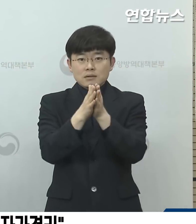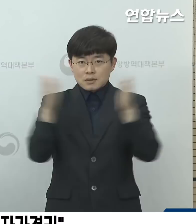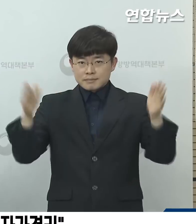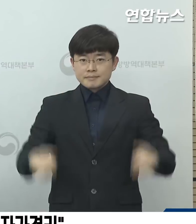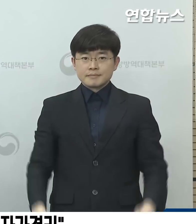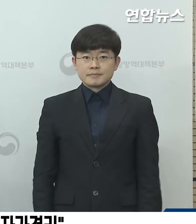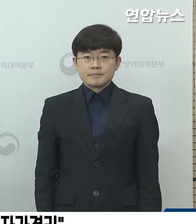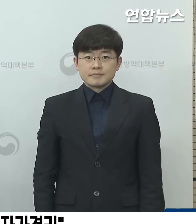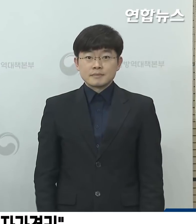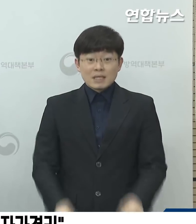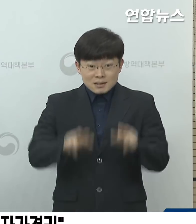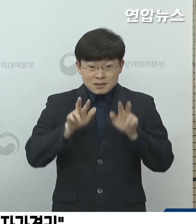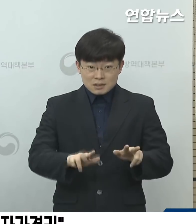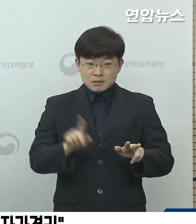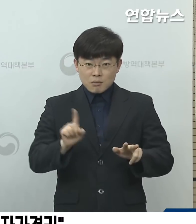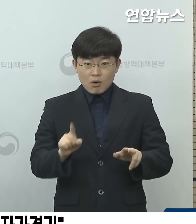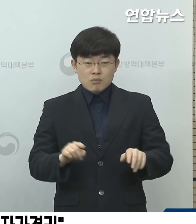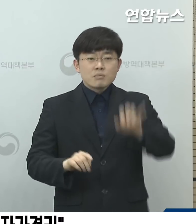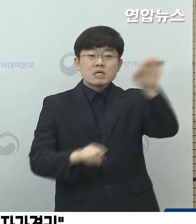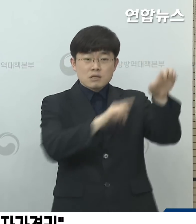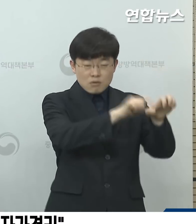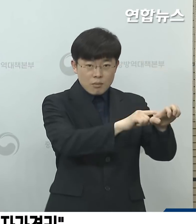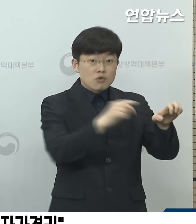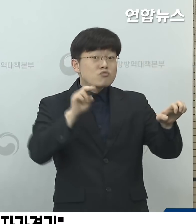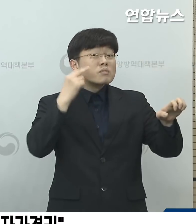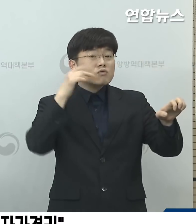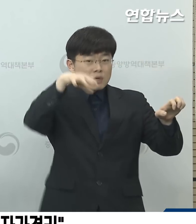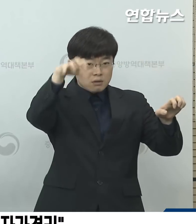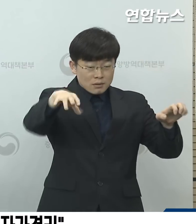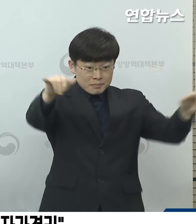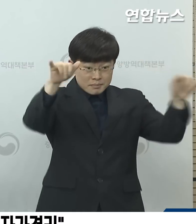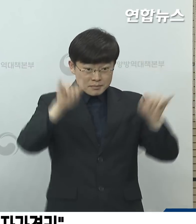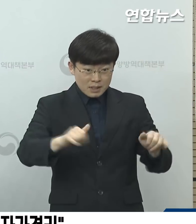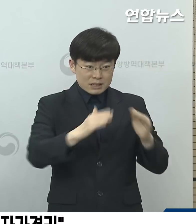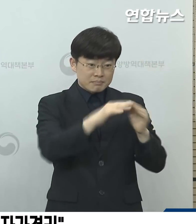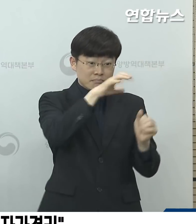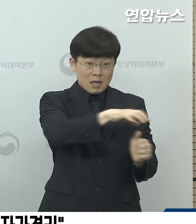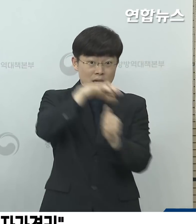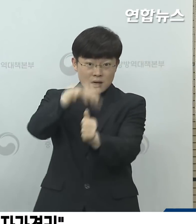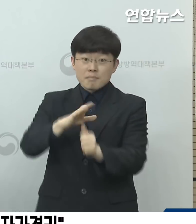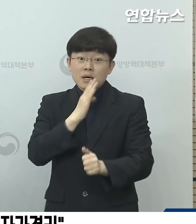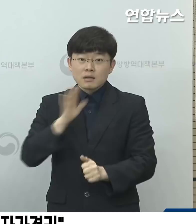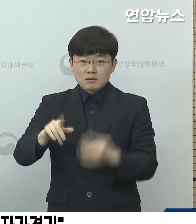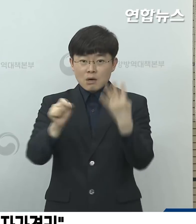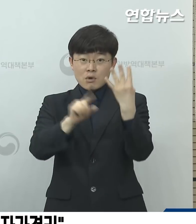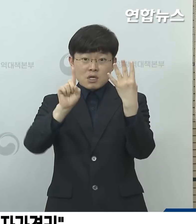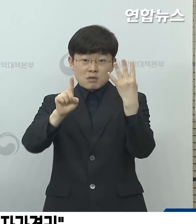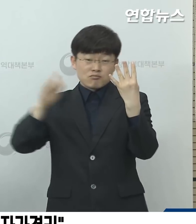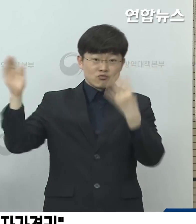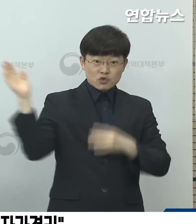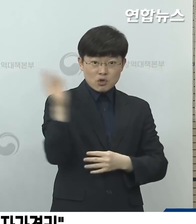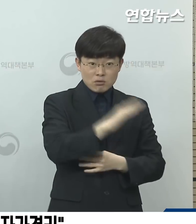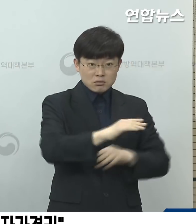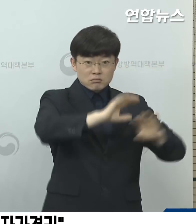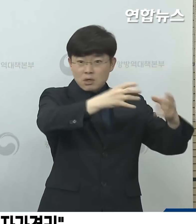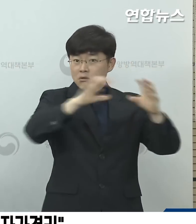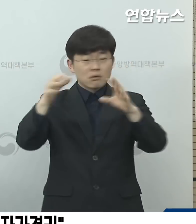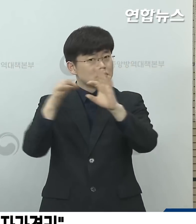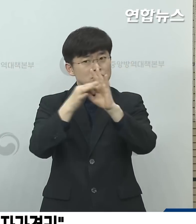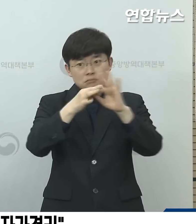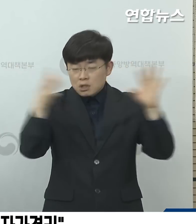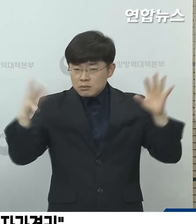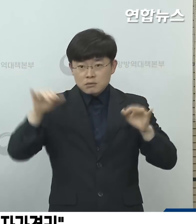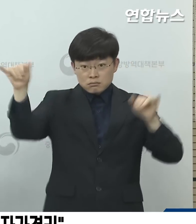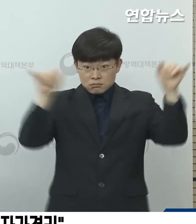현재는 유럽과 미국발 입국자만 자가격리를 하고 있지만 4월 1일 0시부터는 모든 국가에서 입국하는